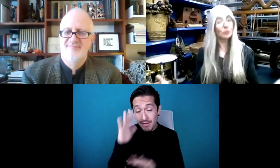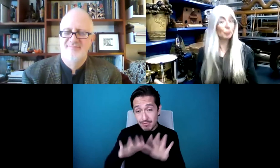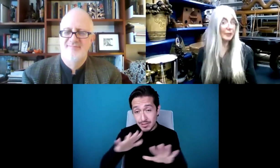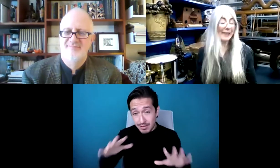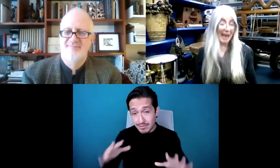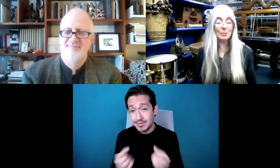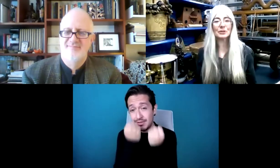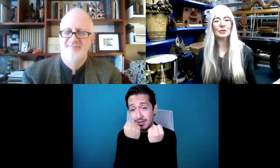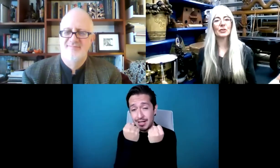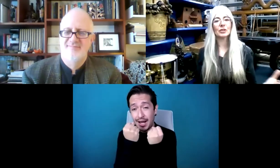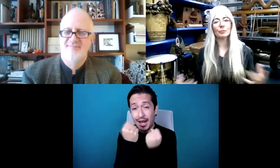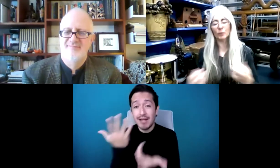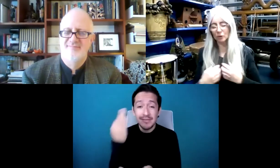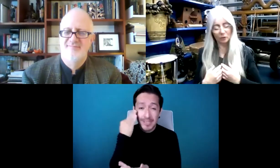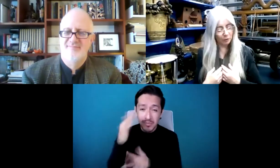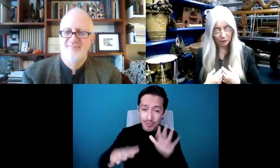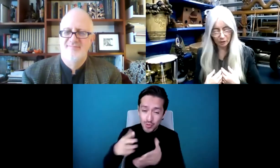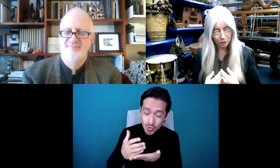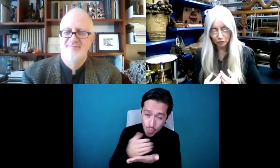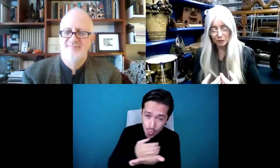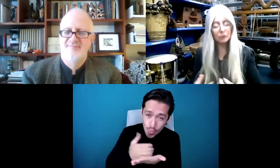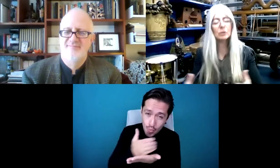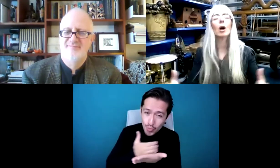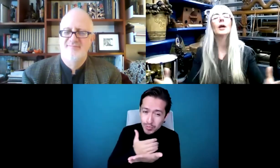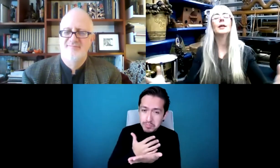sana y eso es lo que sucedió.